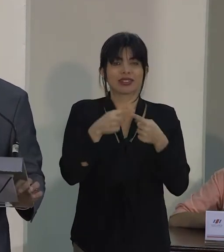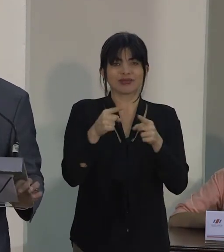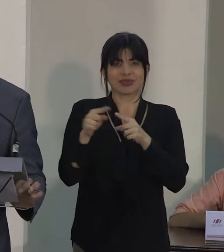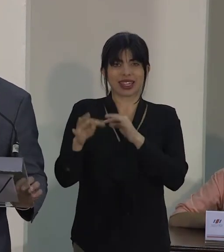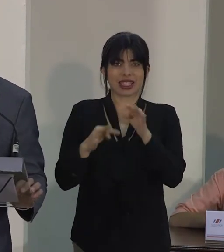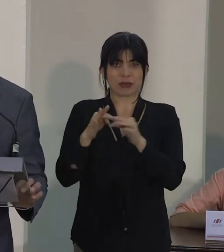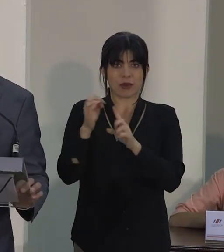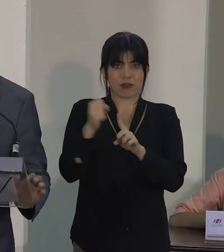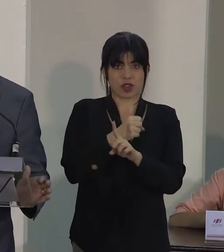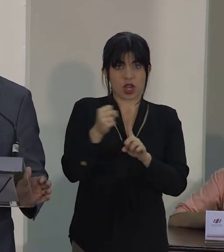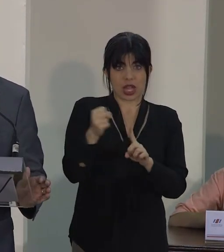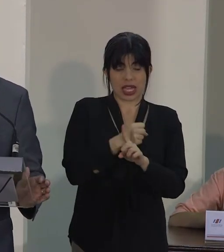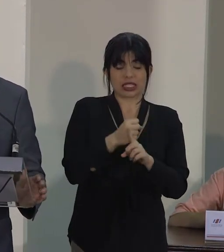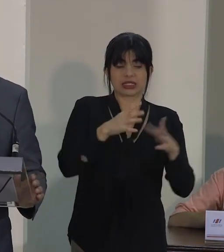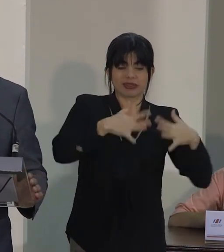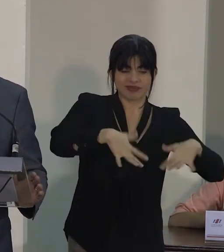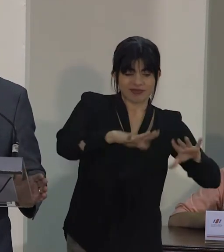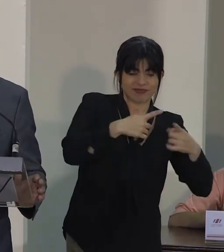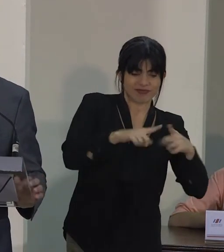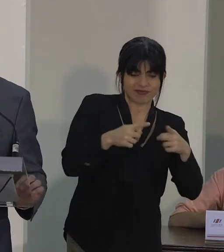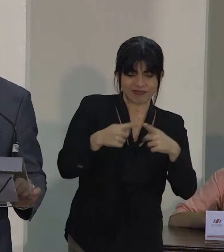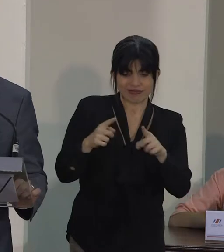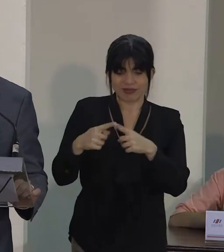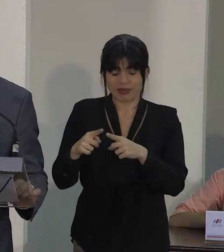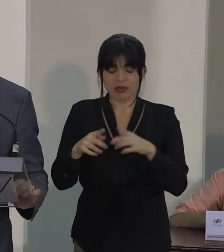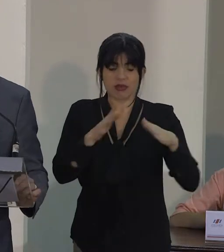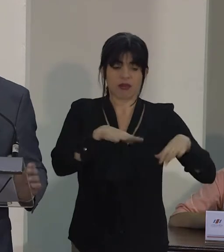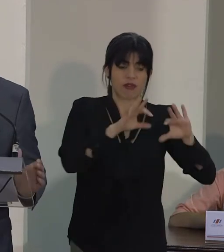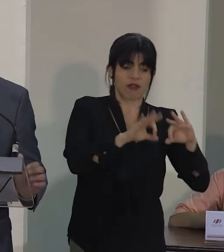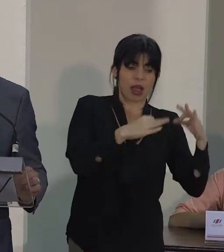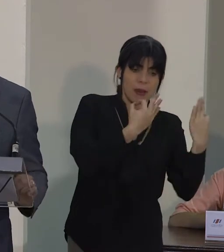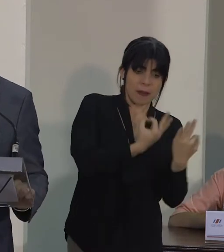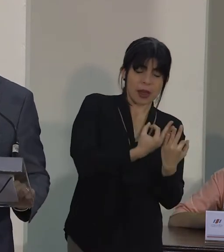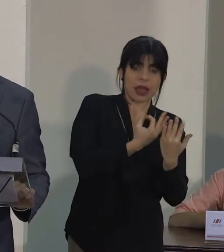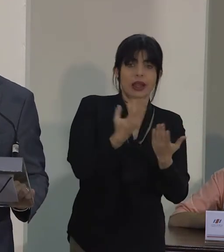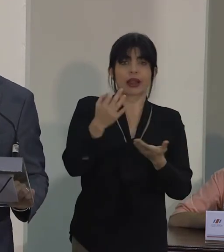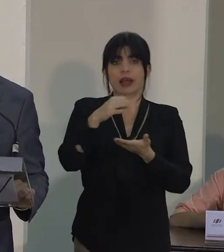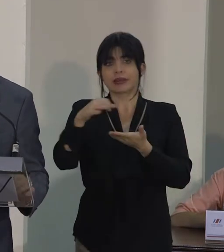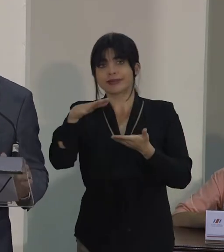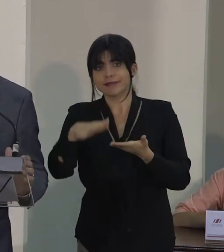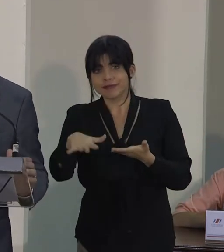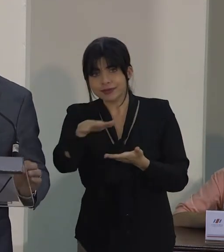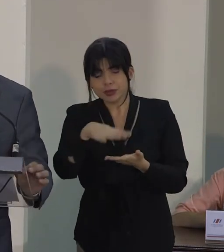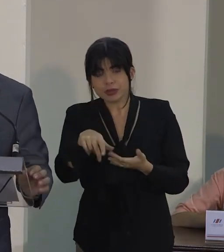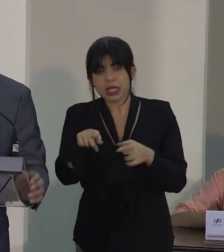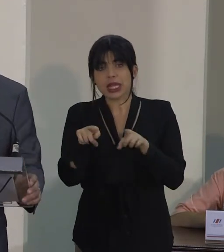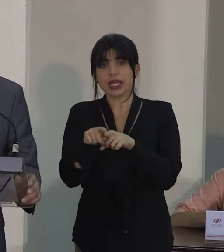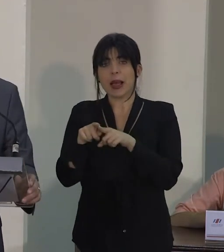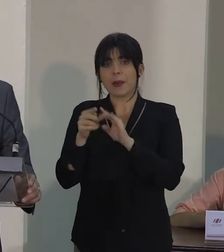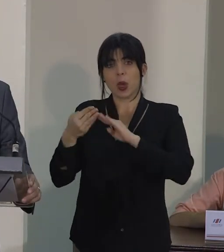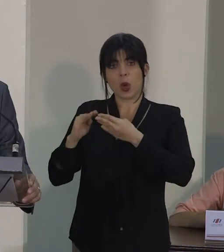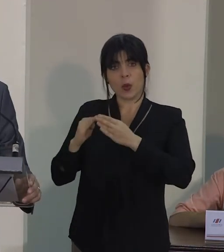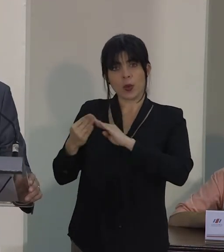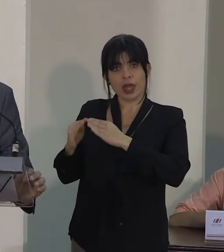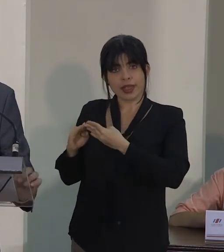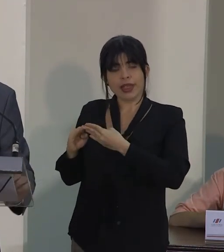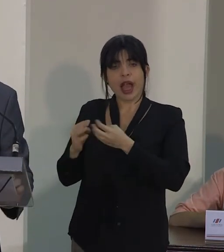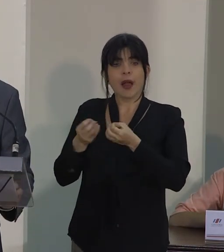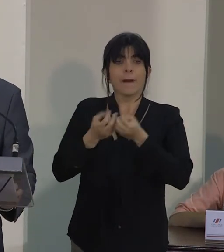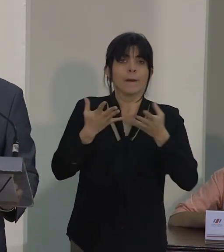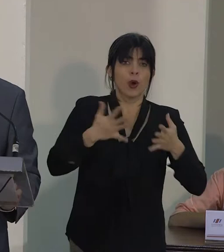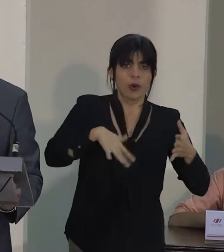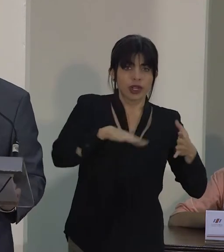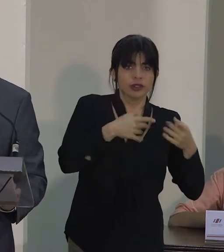las que ocurren en variados entornos, desde el plano familiar, los centros educativos, a nivel de la comunidad, en los espacios